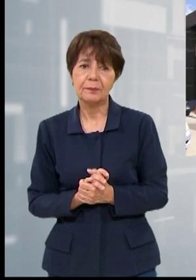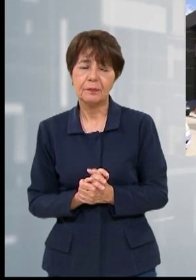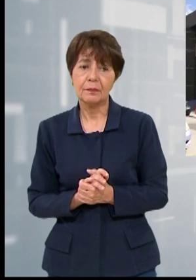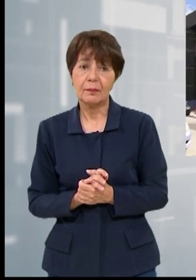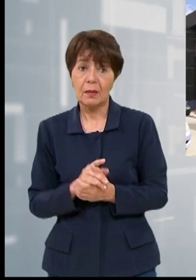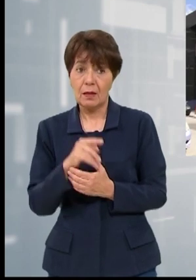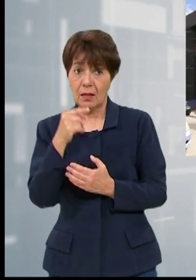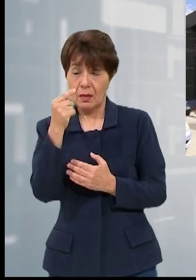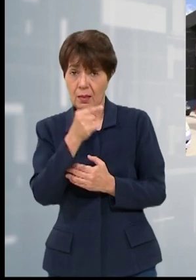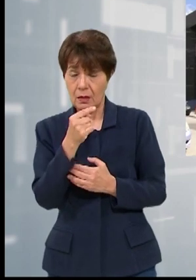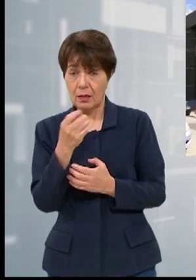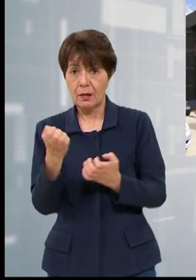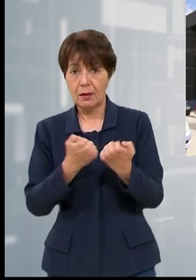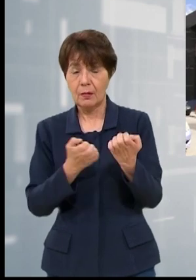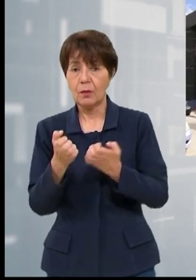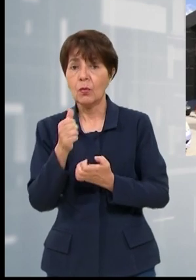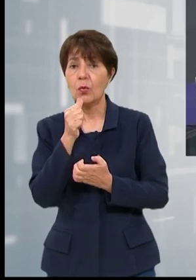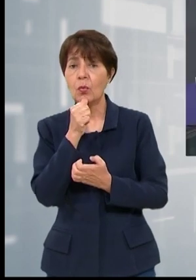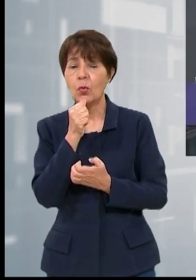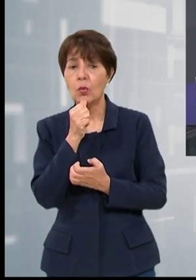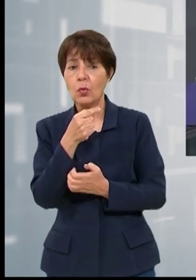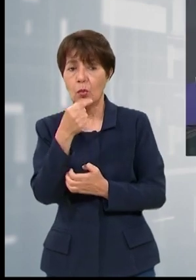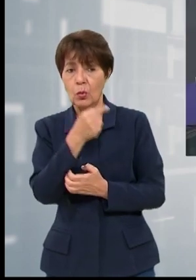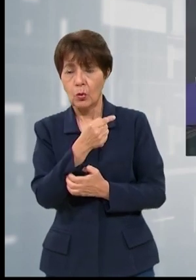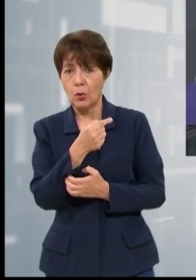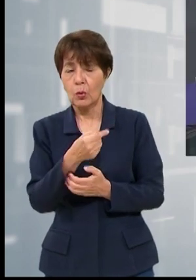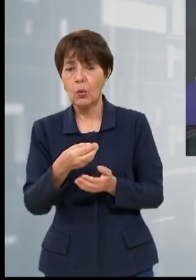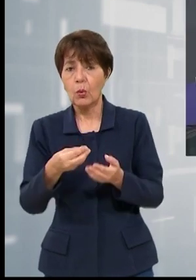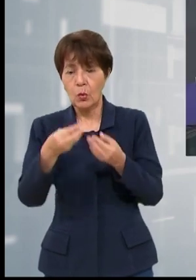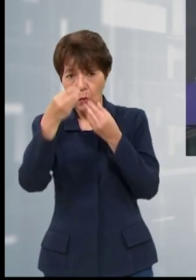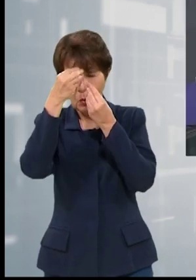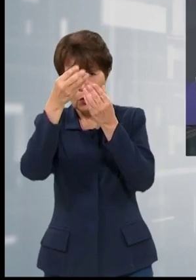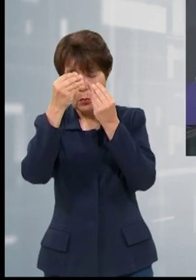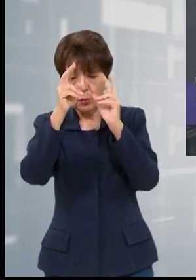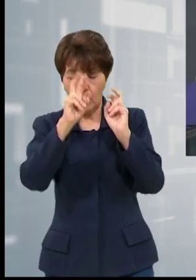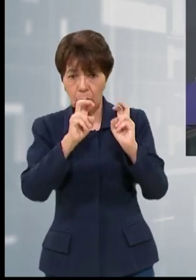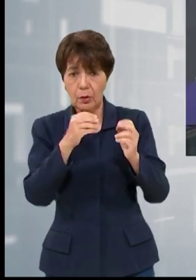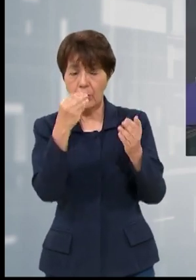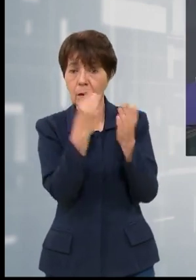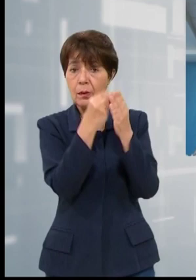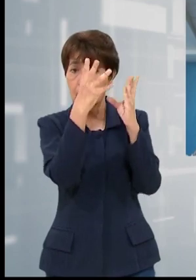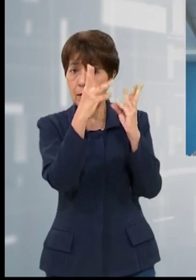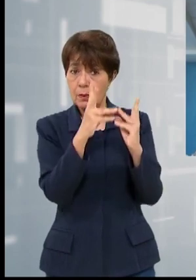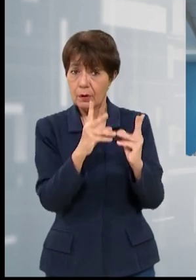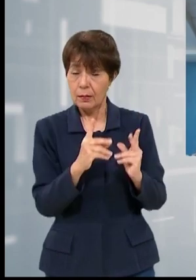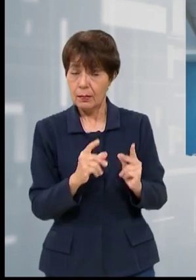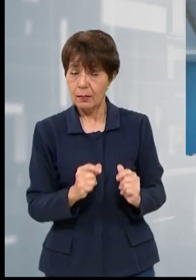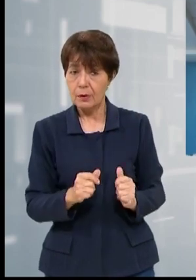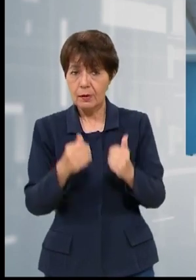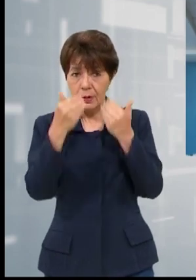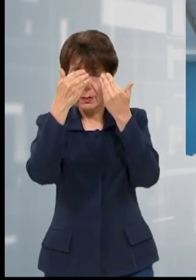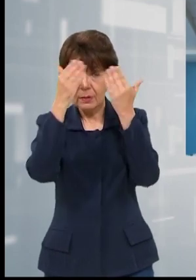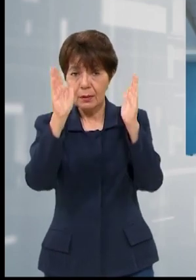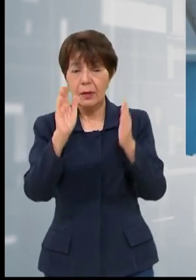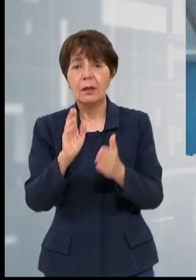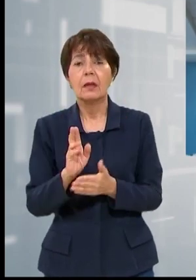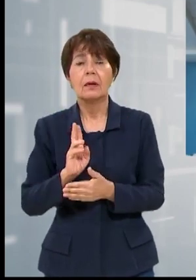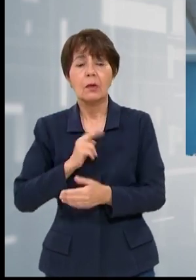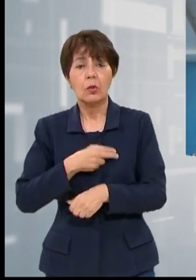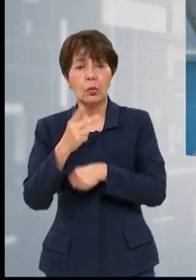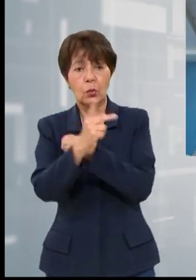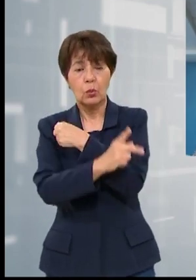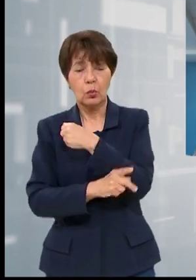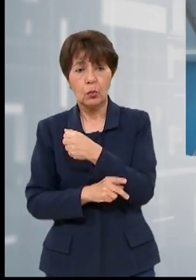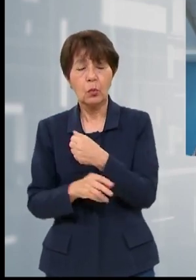El COEP a través de sugerencia de política económica presentó este día un análisis del presupuesto general de la República en donde destacan que los ingresos